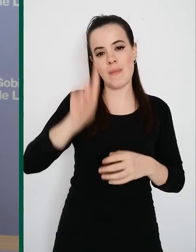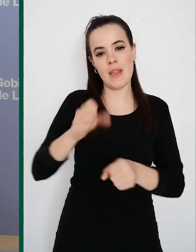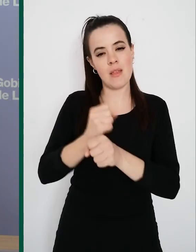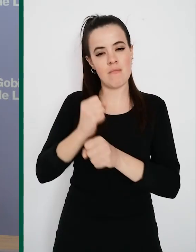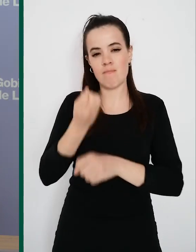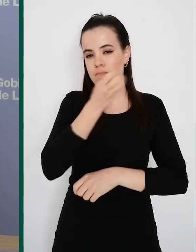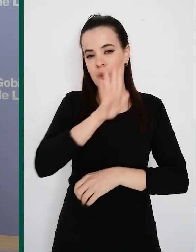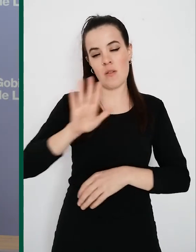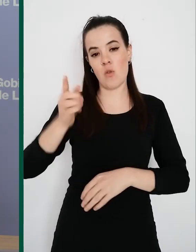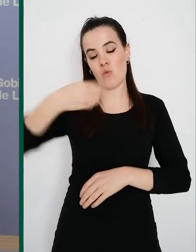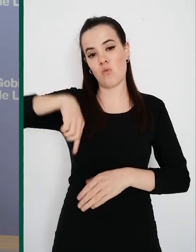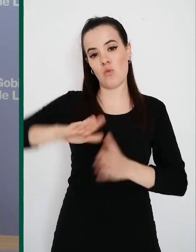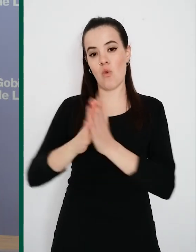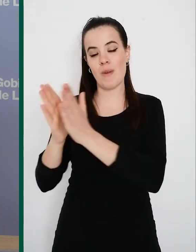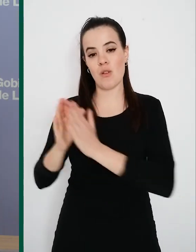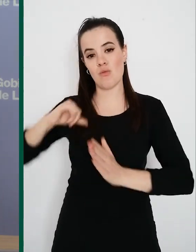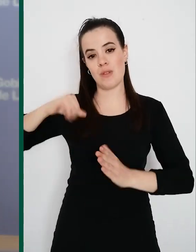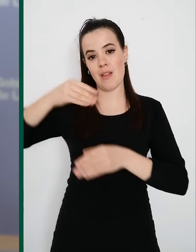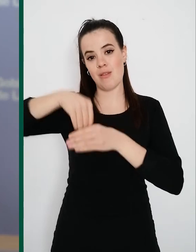nuestros compañeros en el hospital. Gracias.